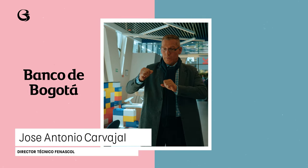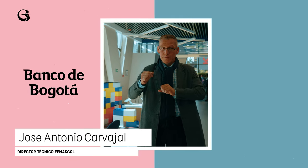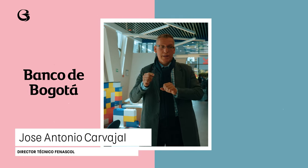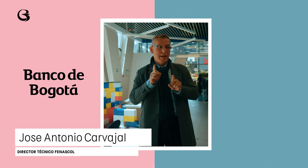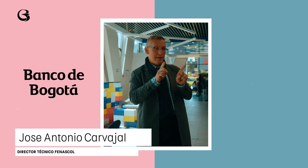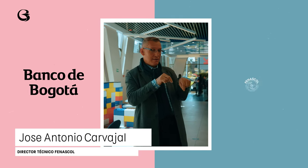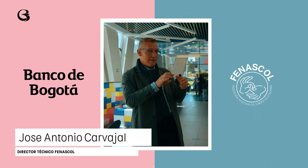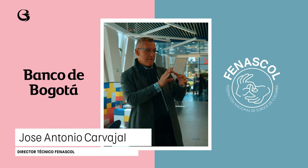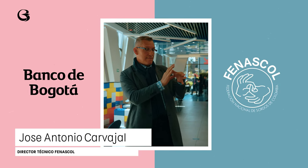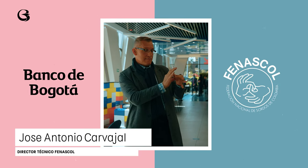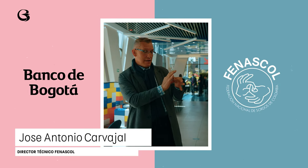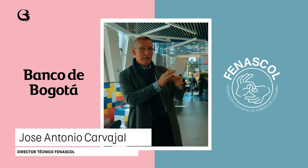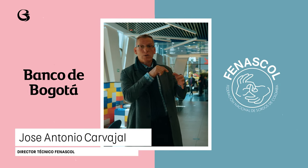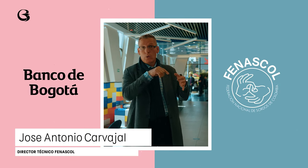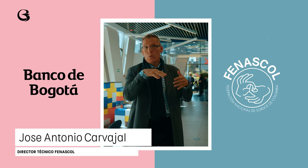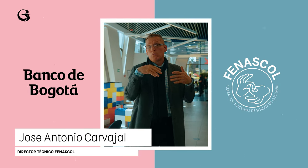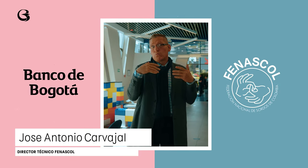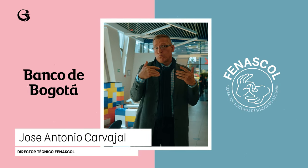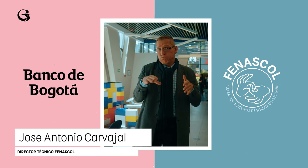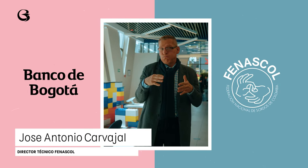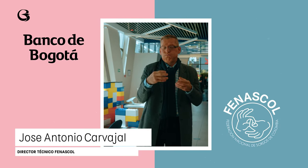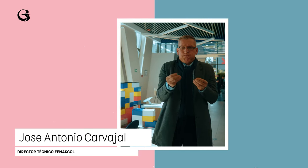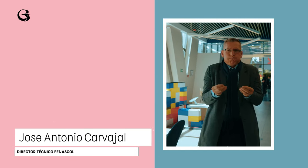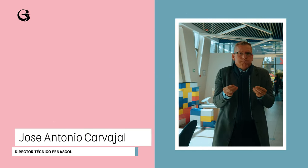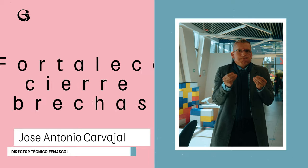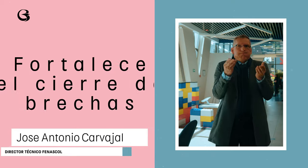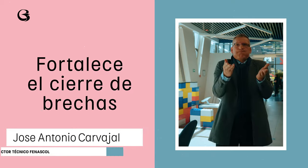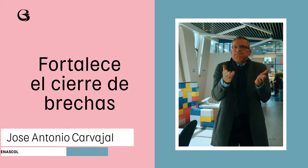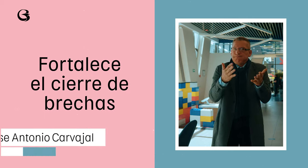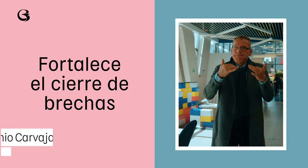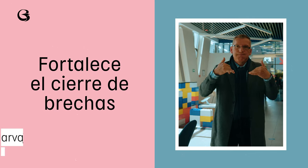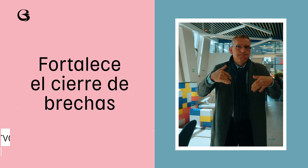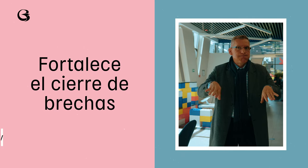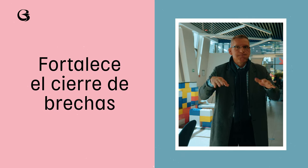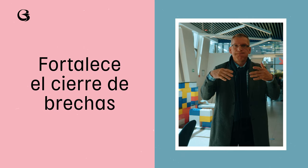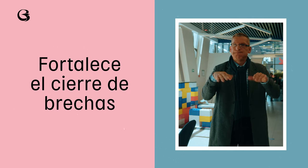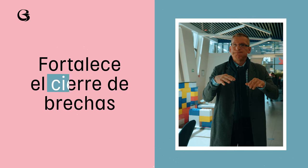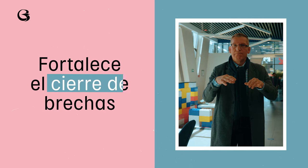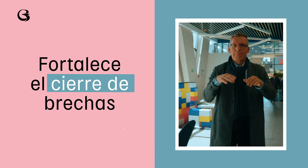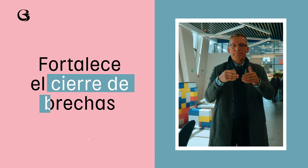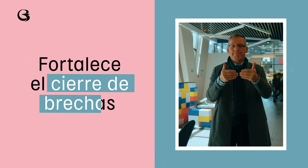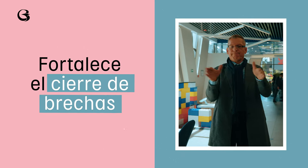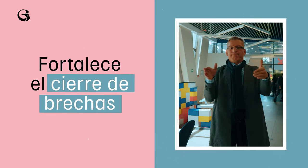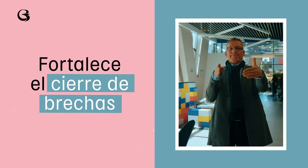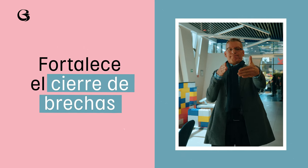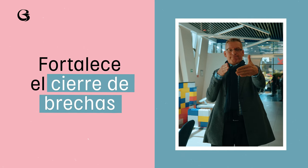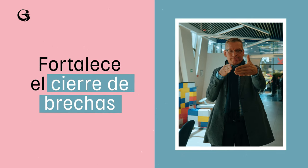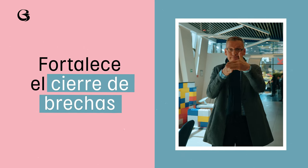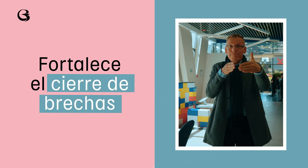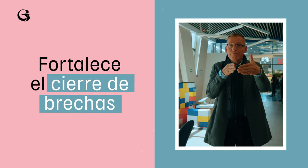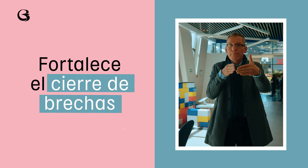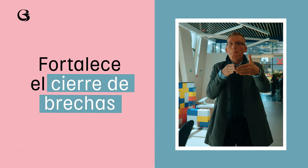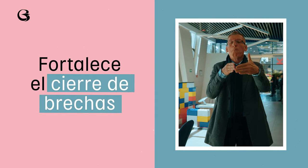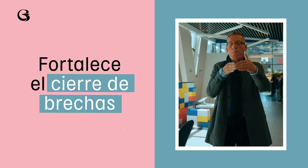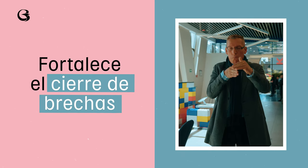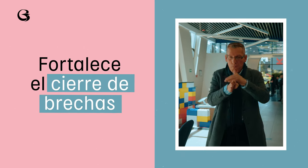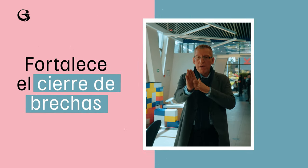-Fenascol es bastante importante y da fortaleza en cuanto al cierre de brechas en servicios